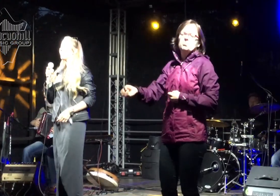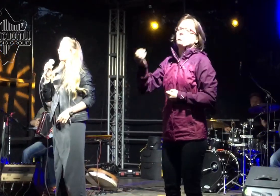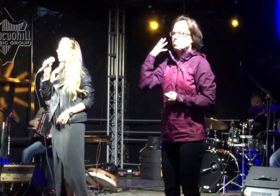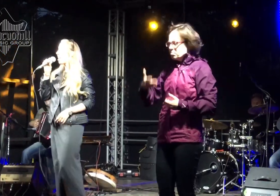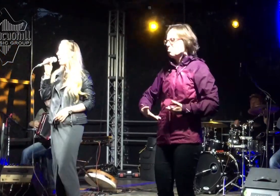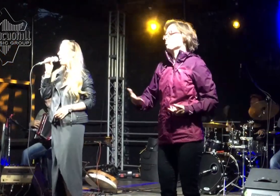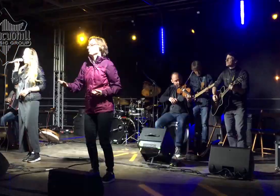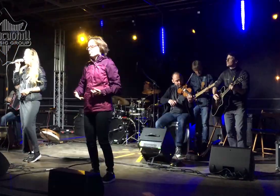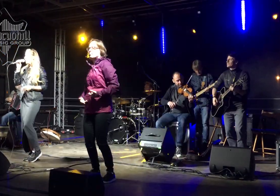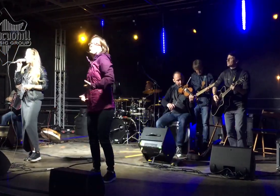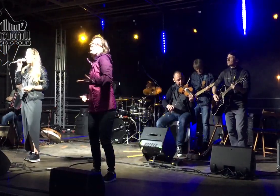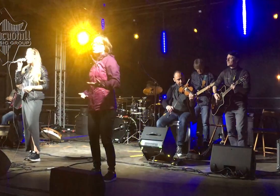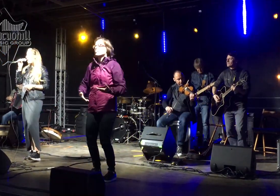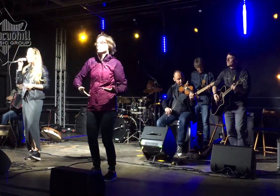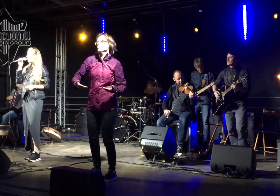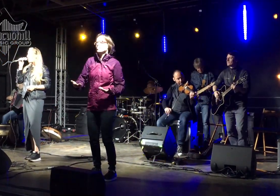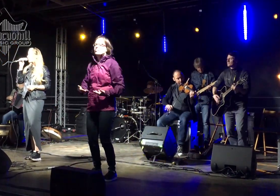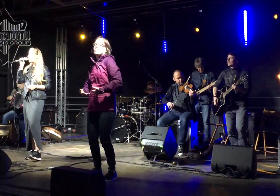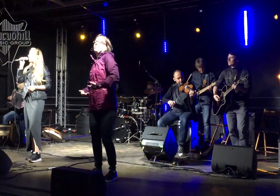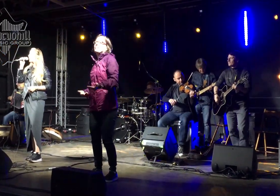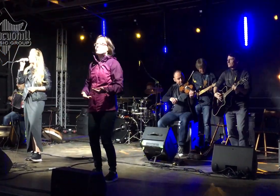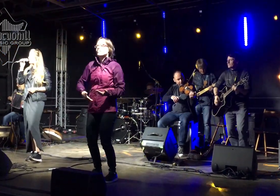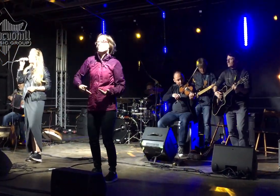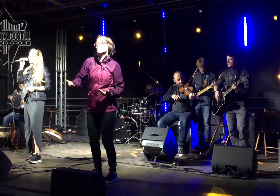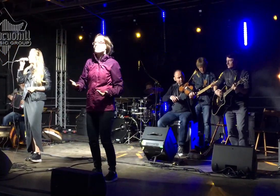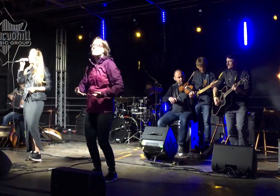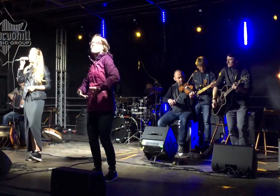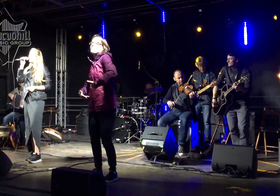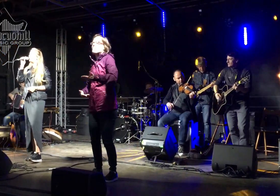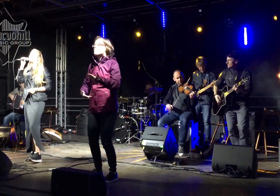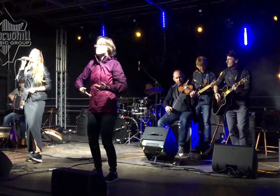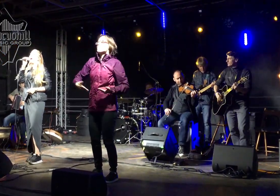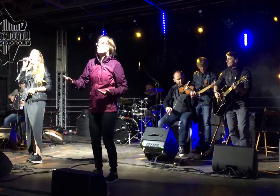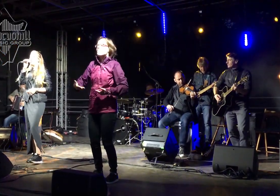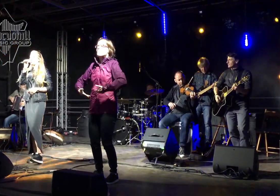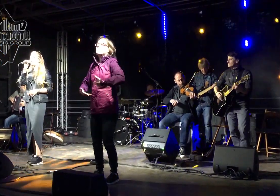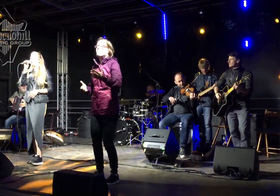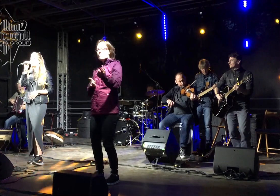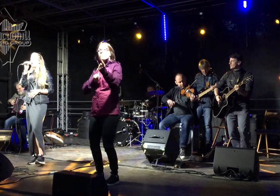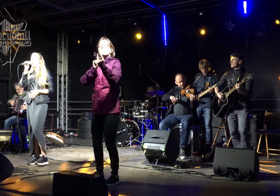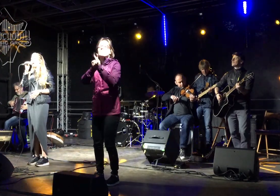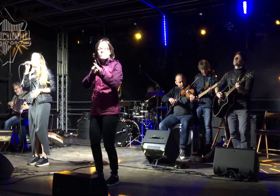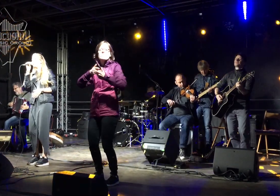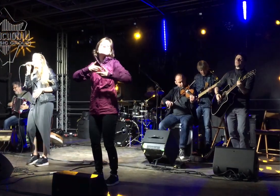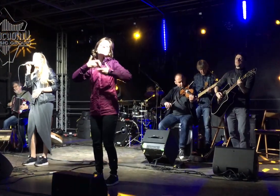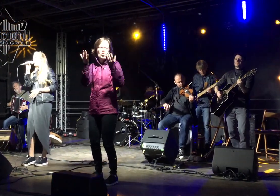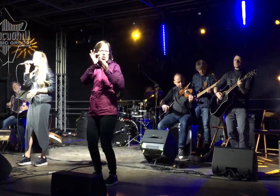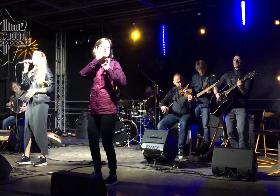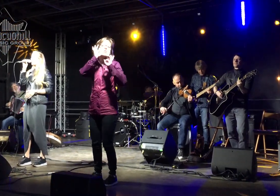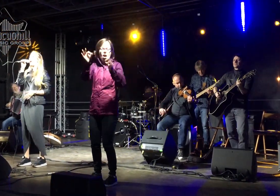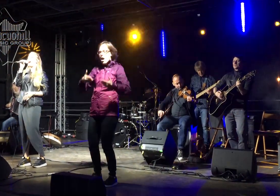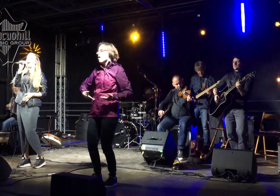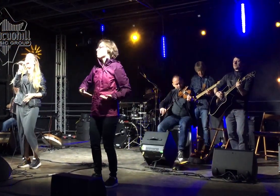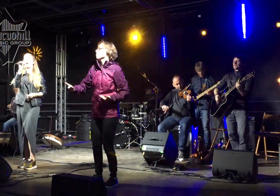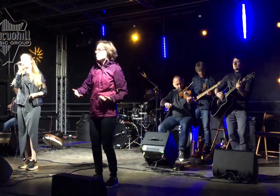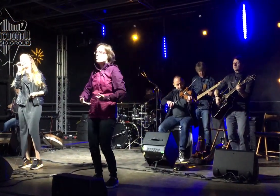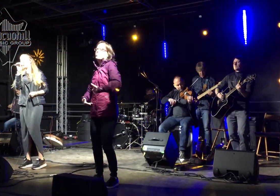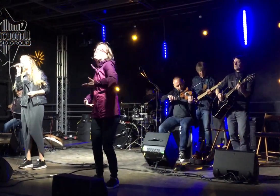Z najprostszych słów swój poranny składać